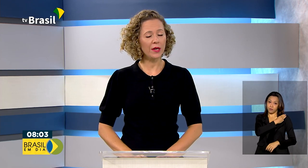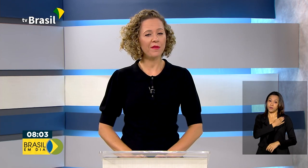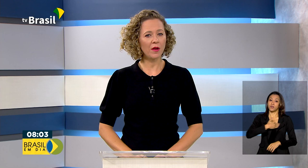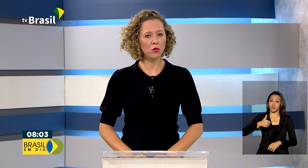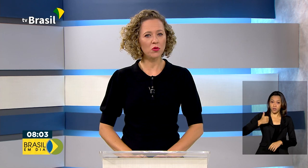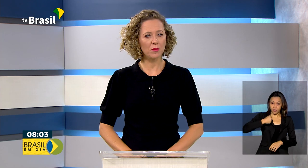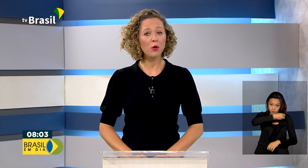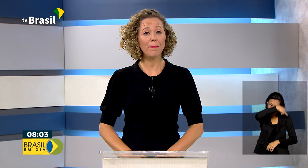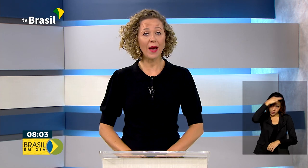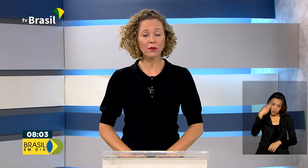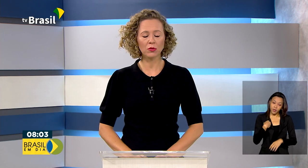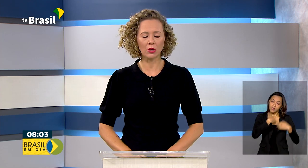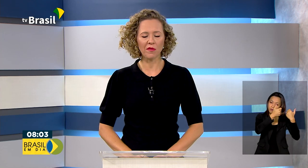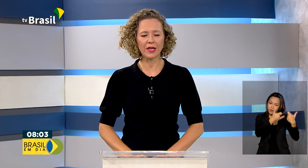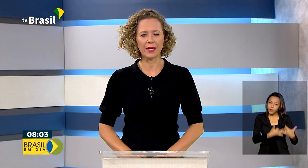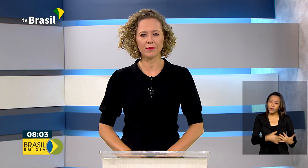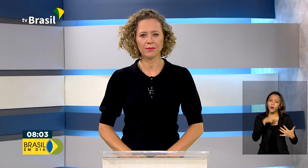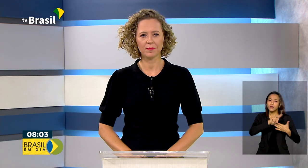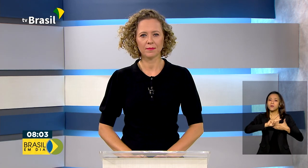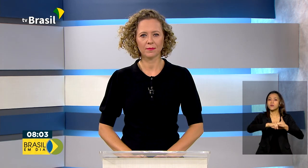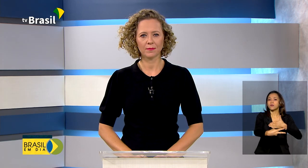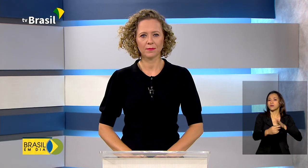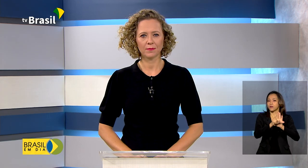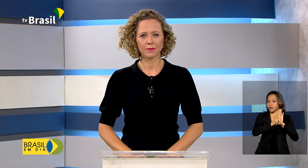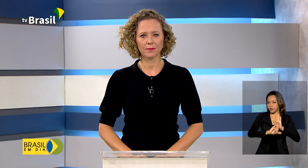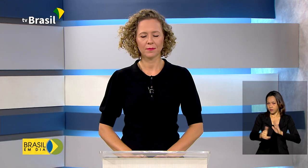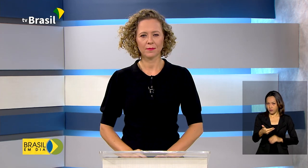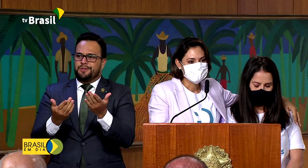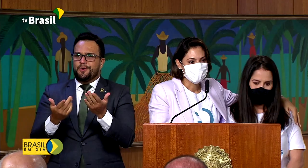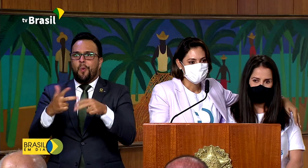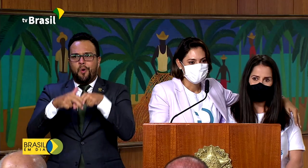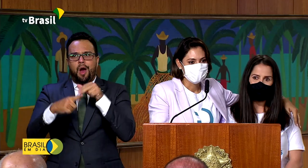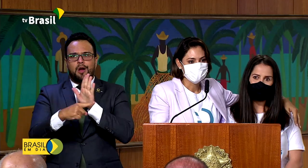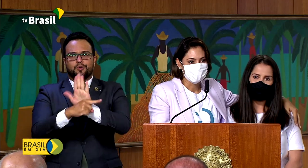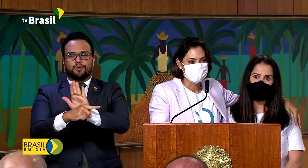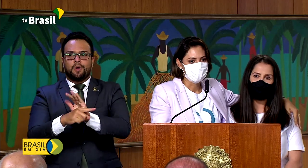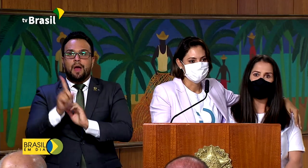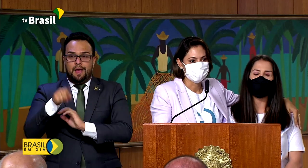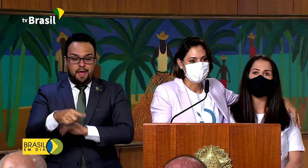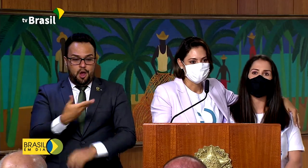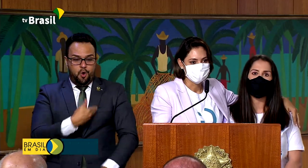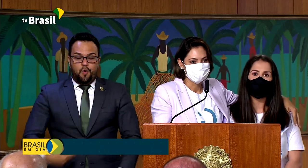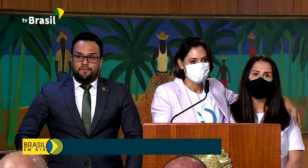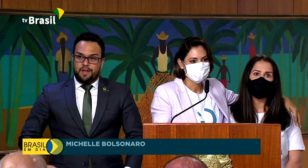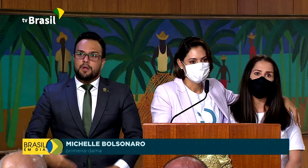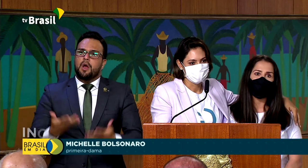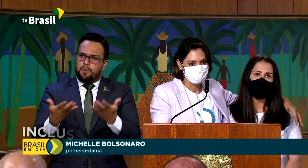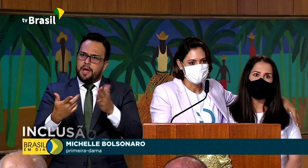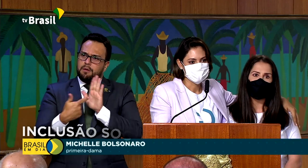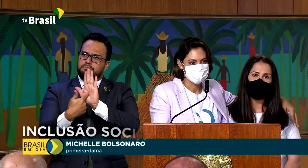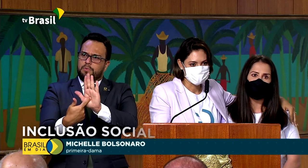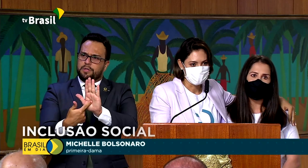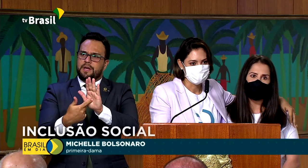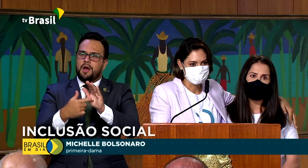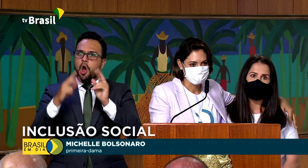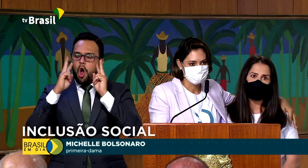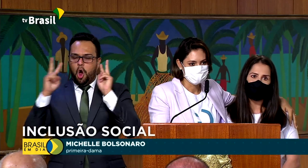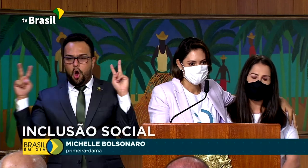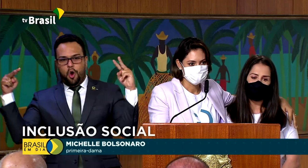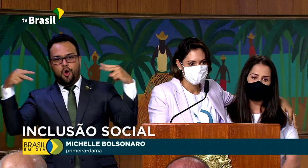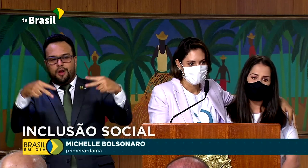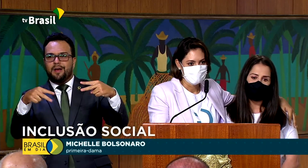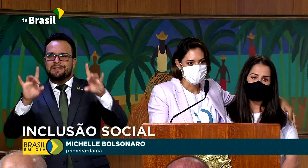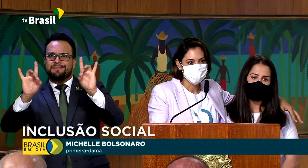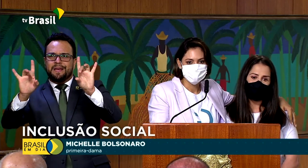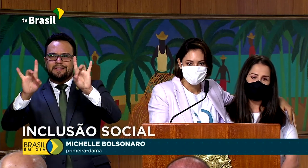cerimônia e falou sobre o impacto da nova lei. Esse é o governo, quero reafirmar que é o governo que tem um olhar especial para